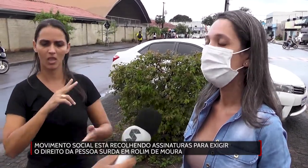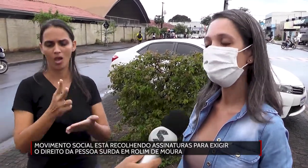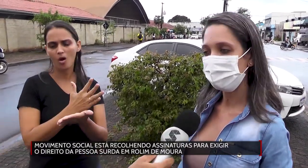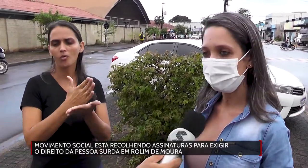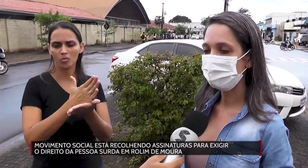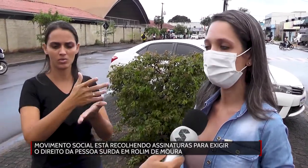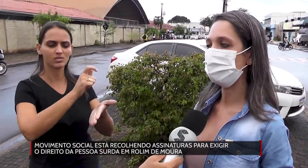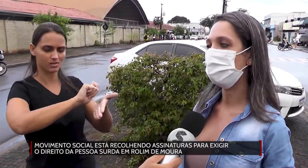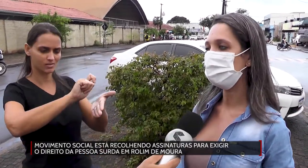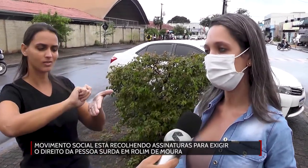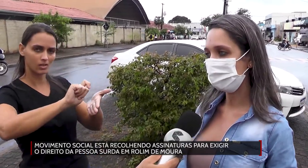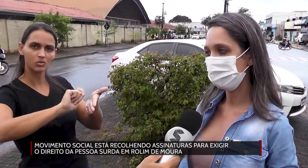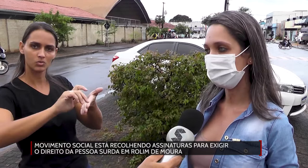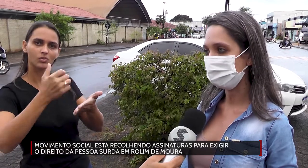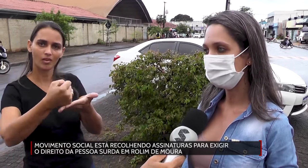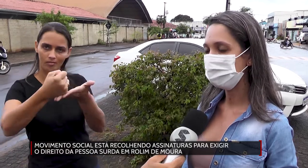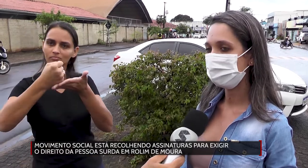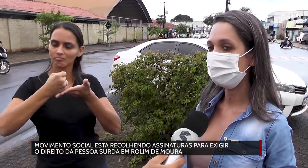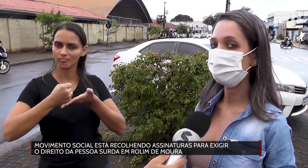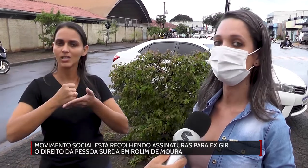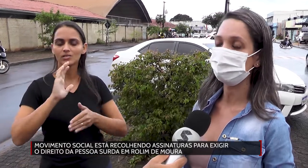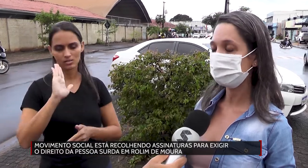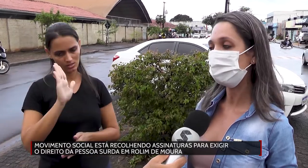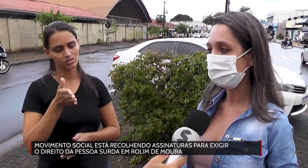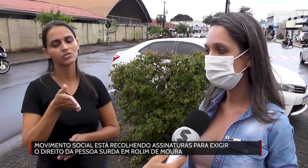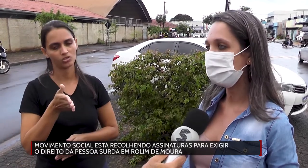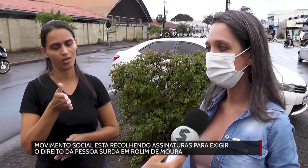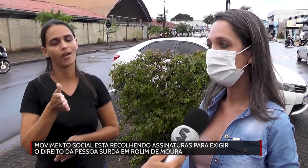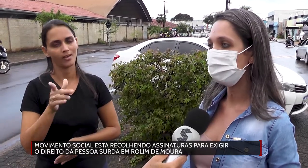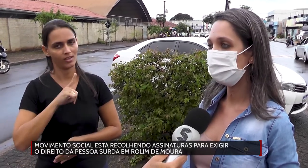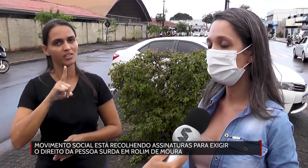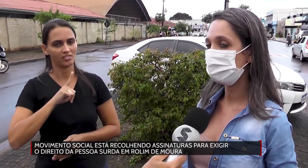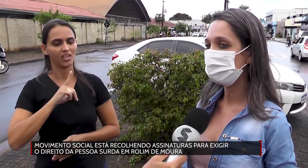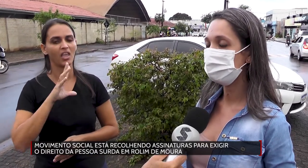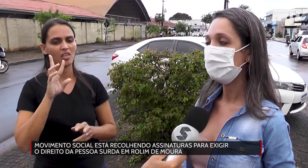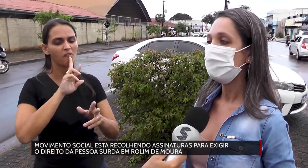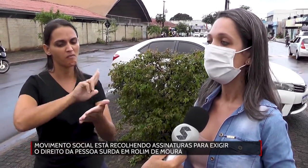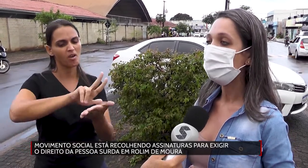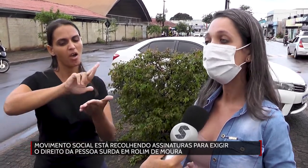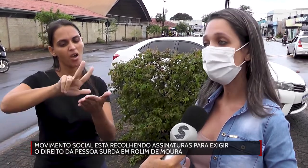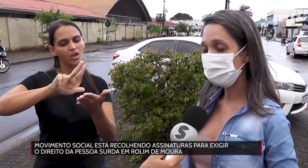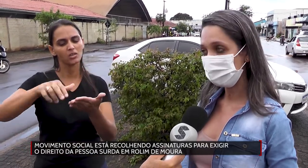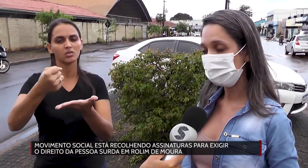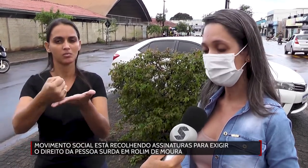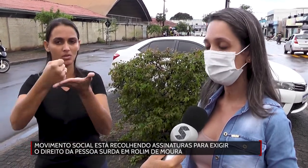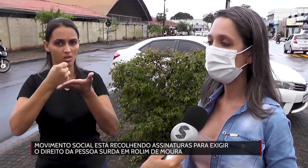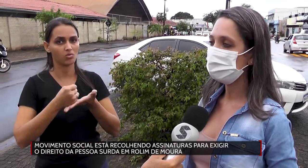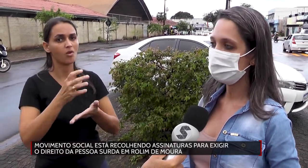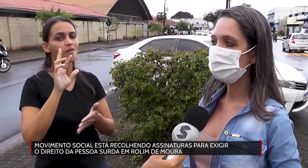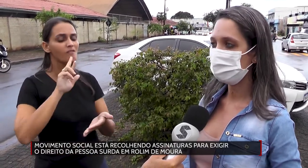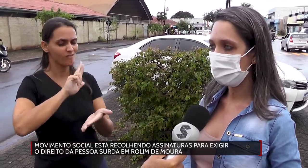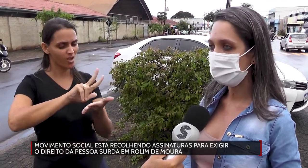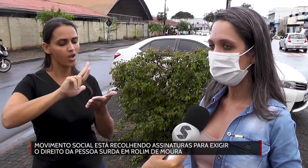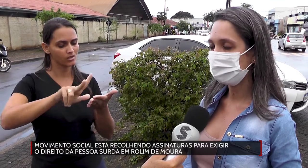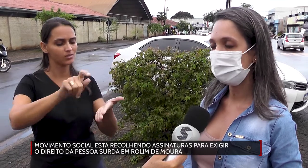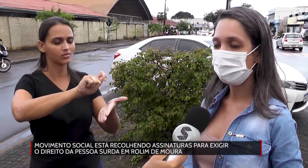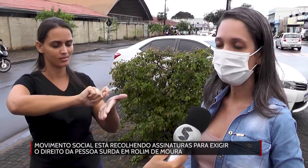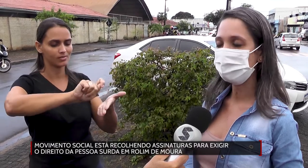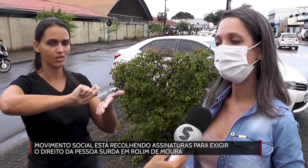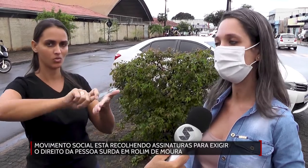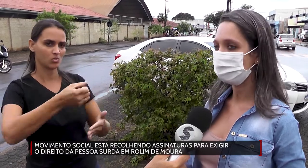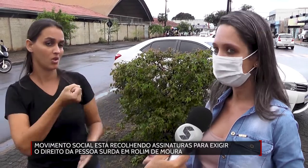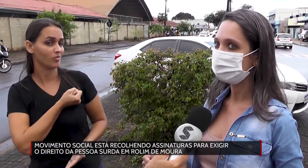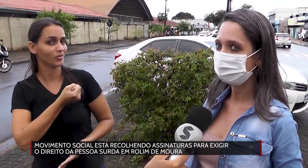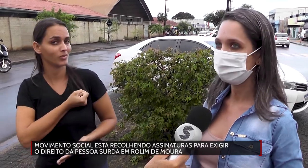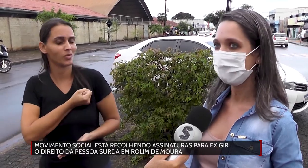vocês? Sim, nós temos vários apoiadores, né, também várias assinaturas. Não atingimos o número esperado, né,